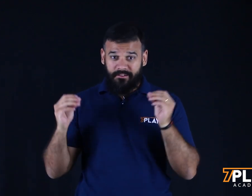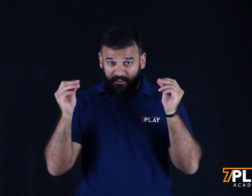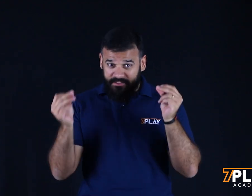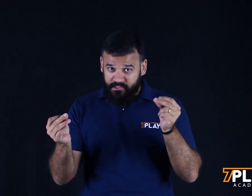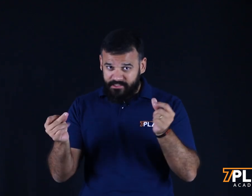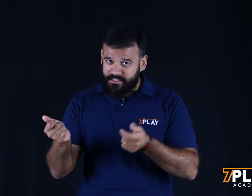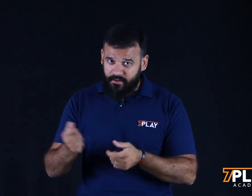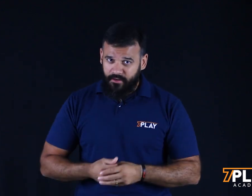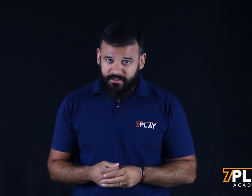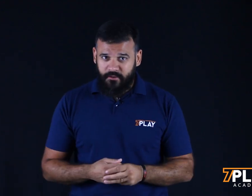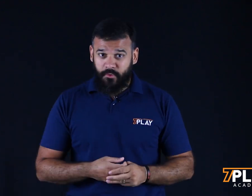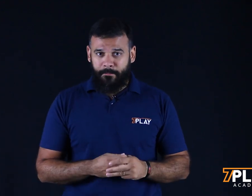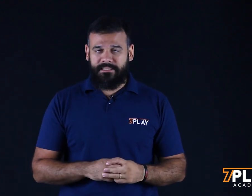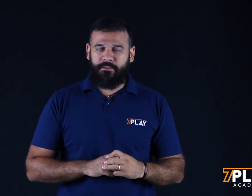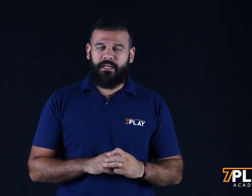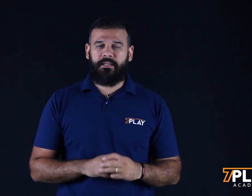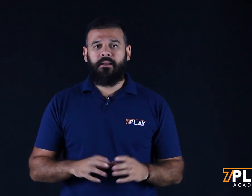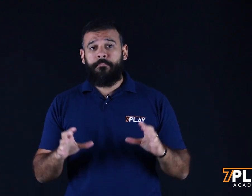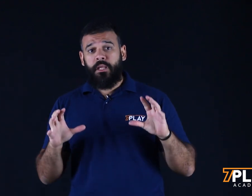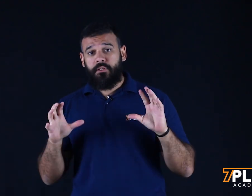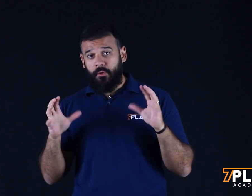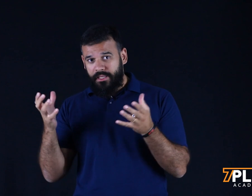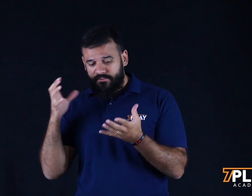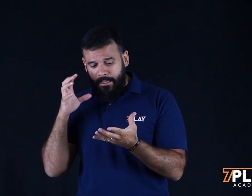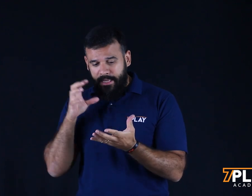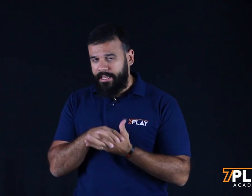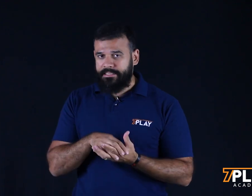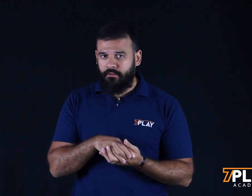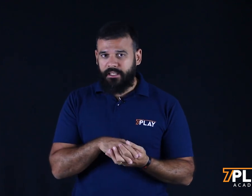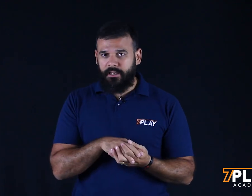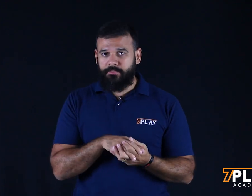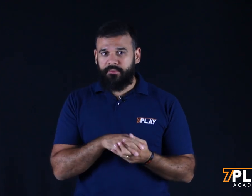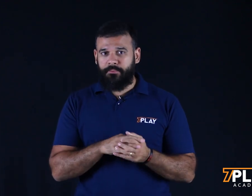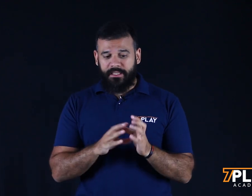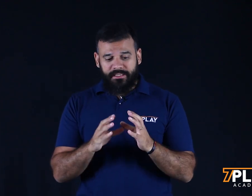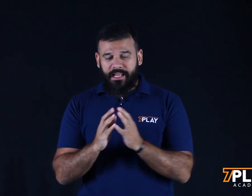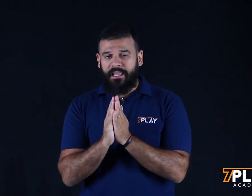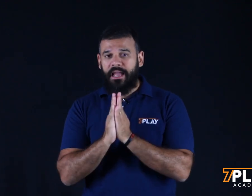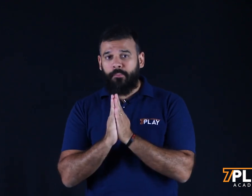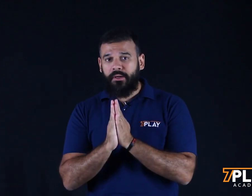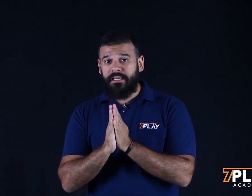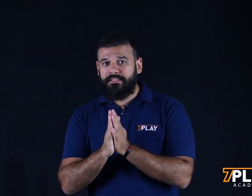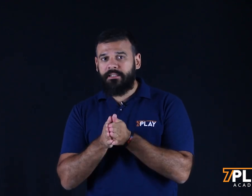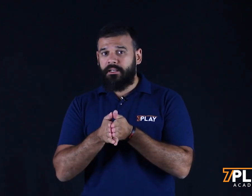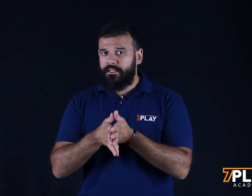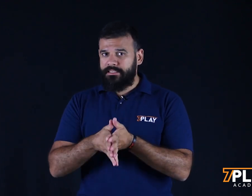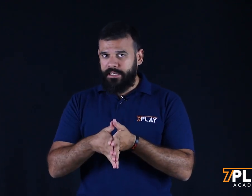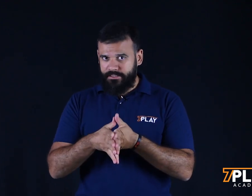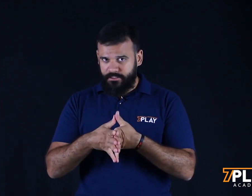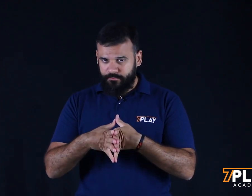aulas você vai fazer isso assim, quase como num passe de imagem. Só que eu quis falar essa aula aqui antes para você poder entender a importância desse criativo.